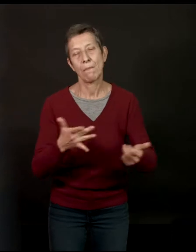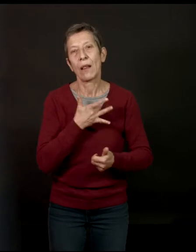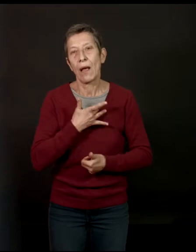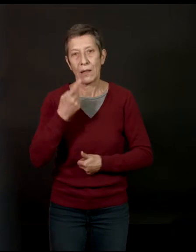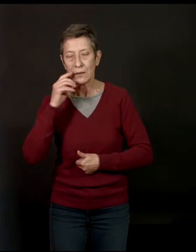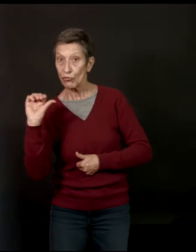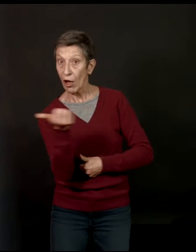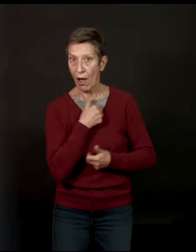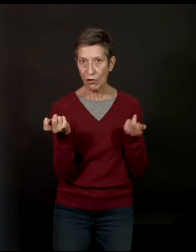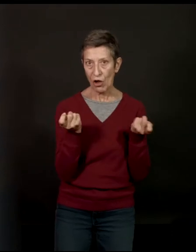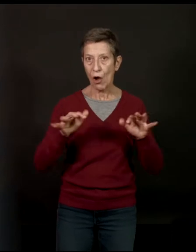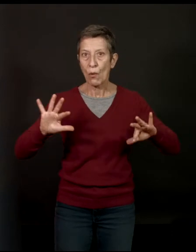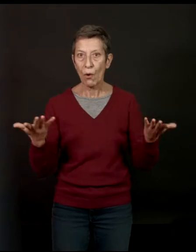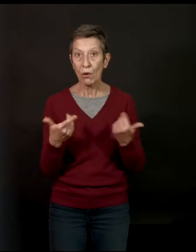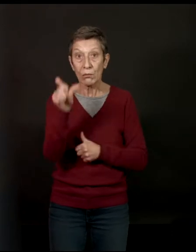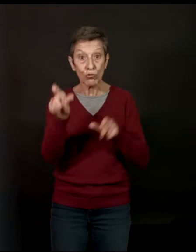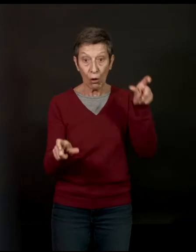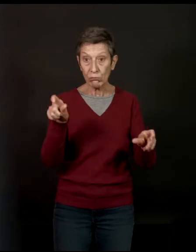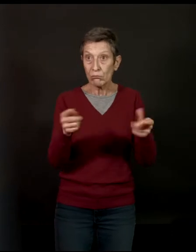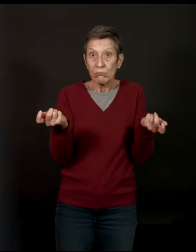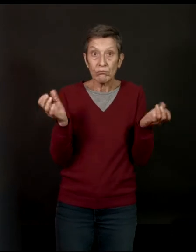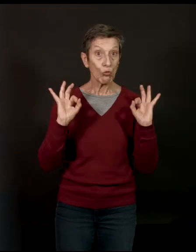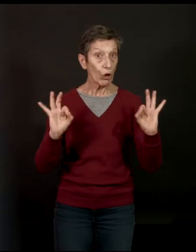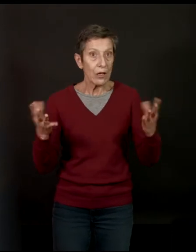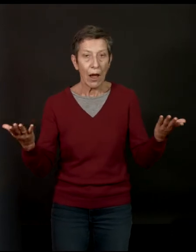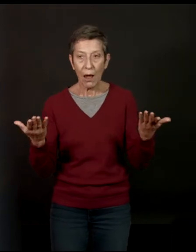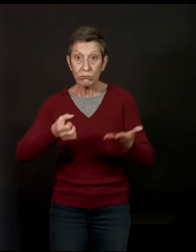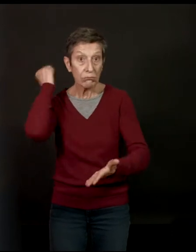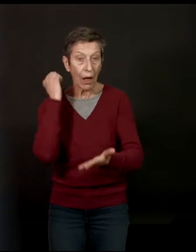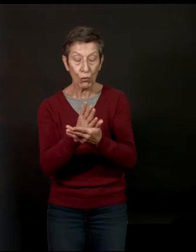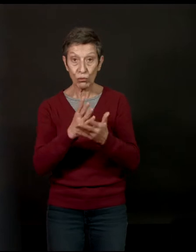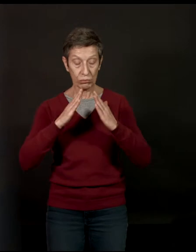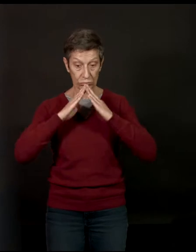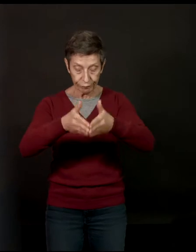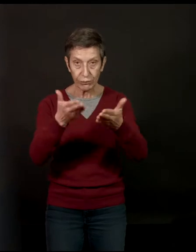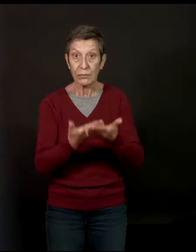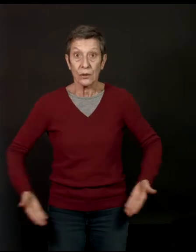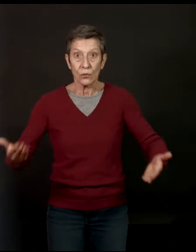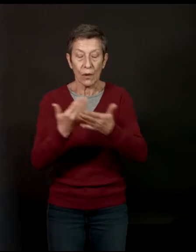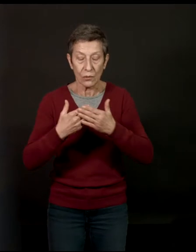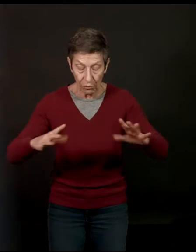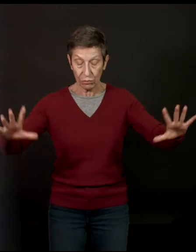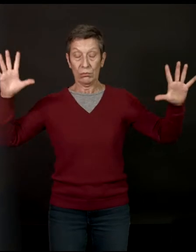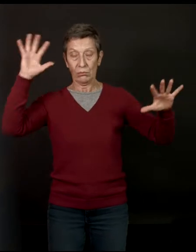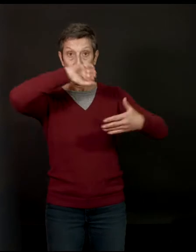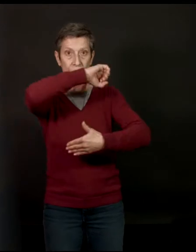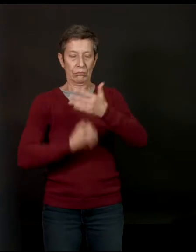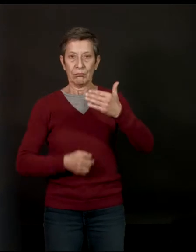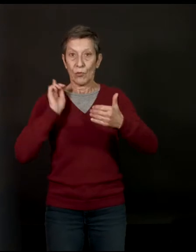qui m'intéresse. C-à-dire, c'est des gens qui sont ordinaires, entre guillemets, qui sont tout à coup balancés dans quelque chose qui les dépasse et auquel ils doivent